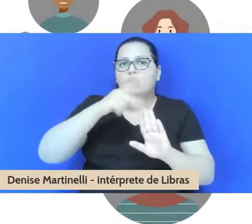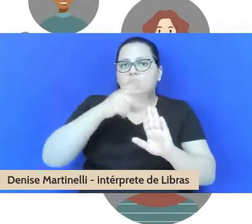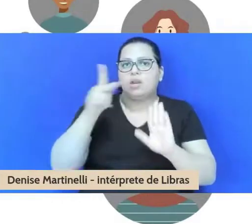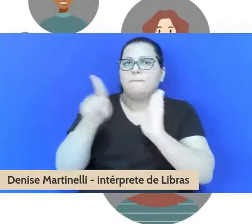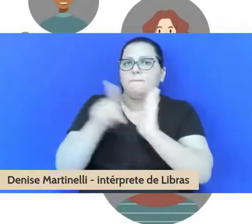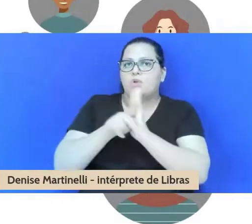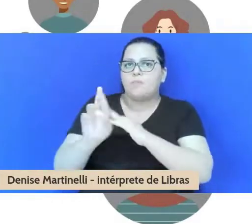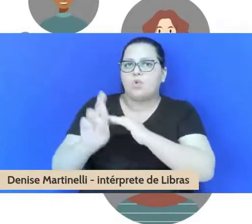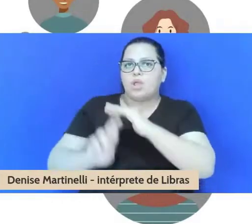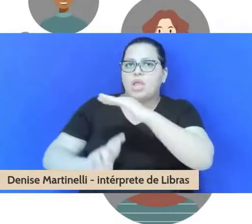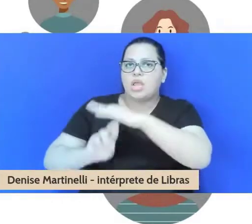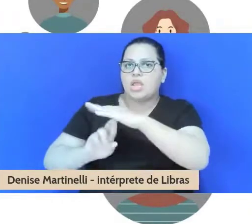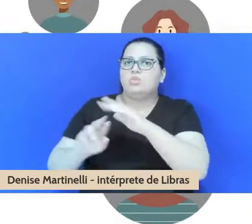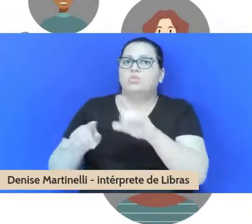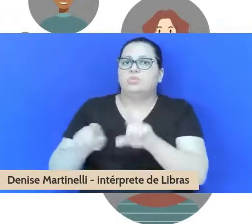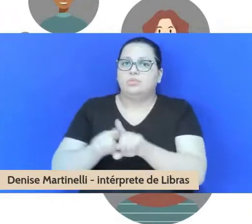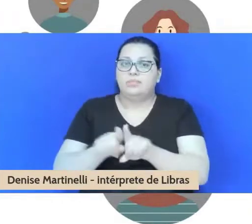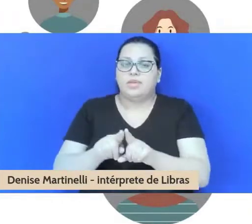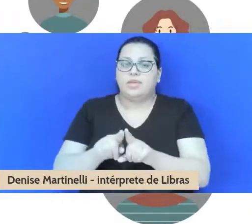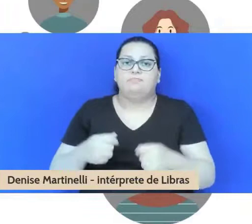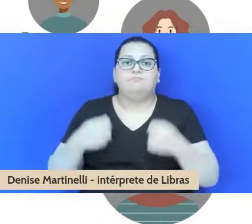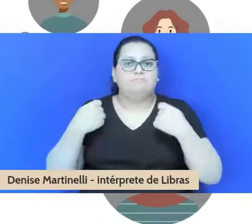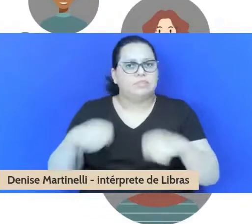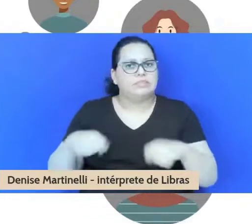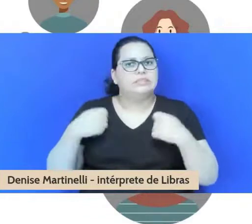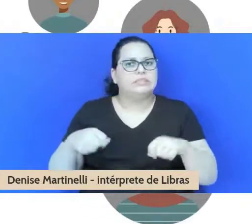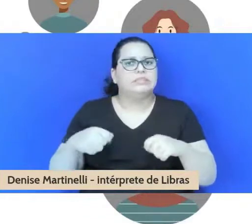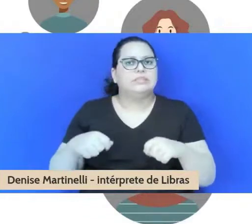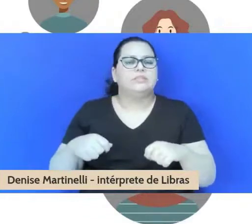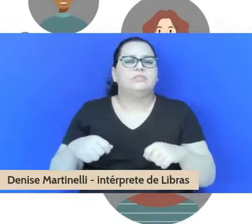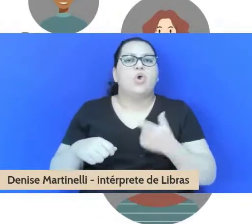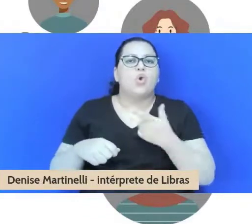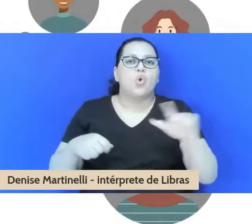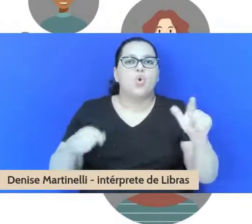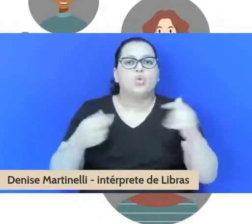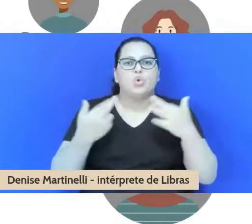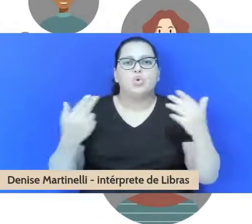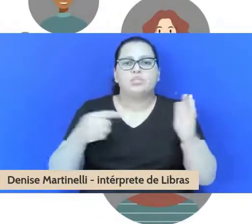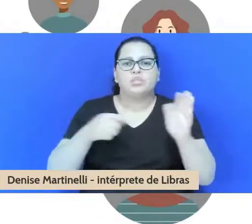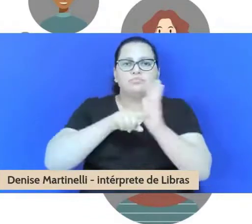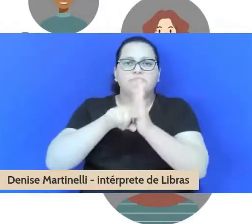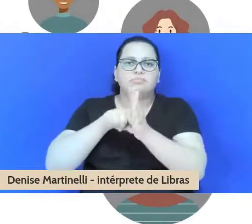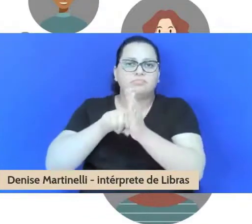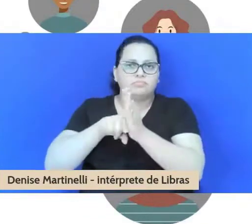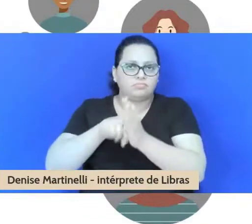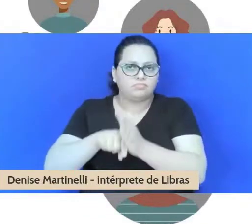chamamos a atenção para a necessidade de fazer uma pesquisa do tipo o PCNA se paga,